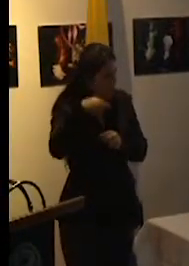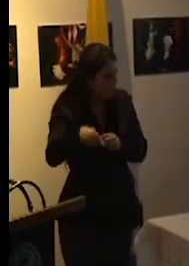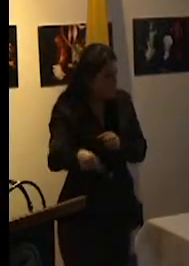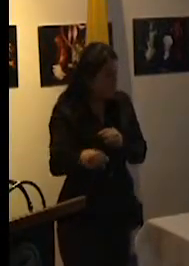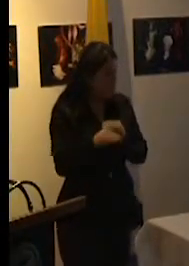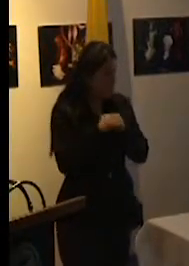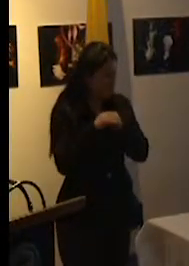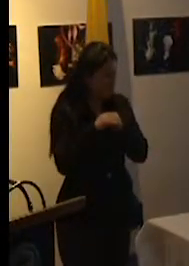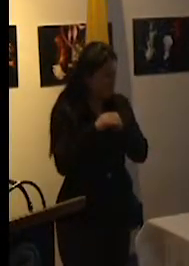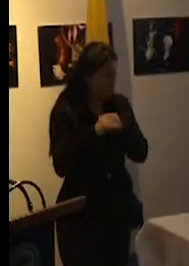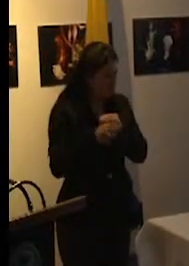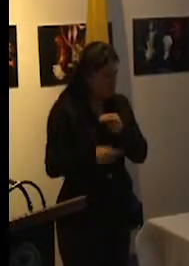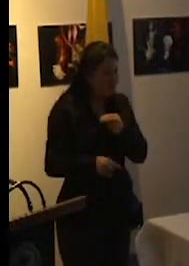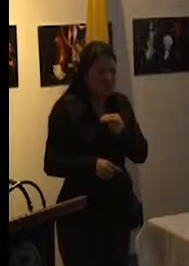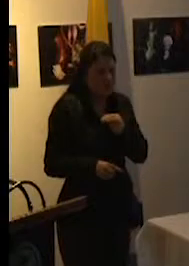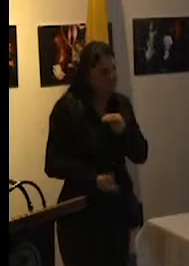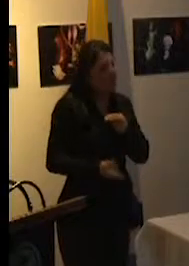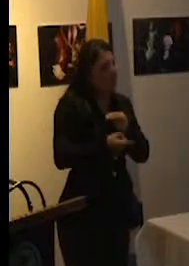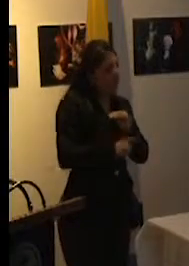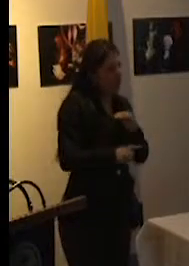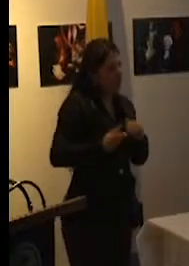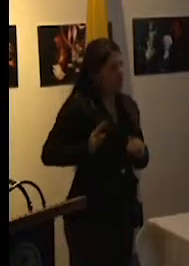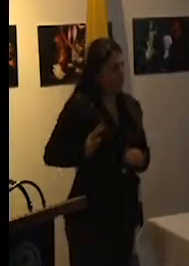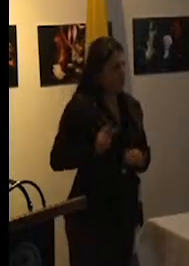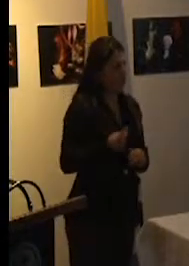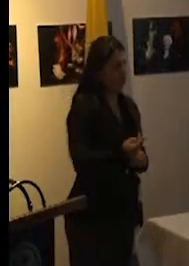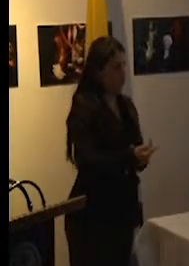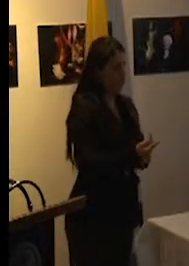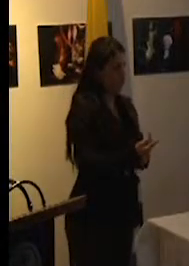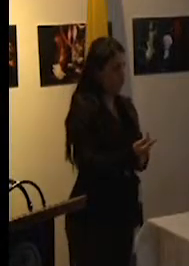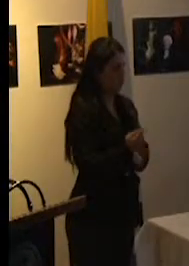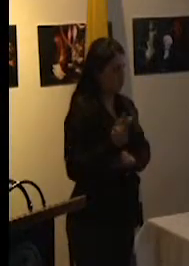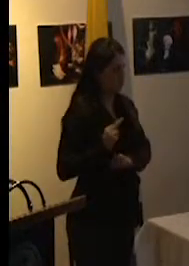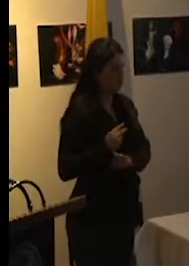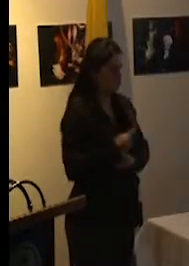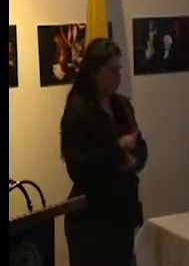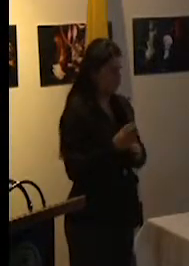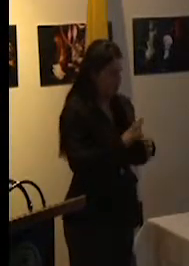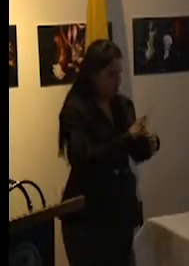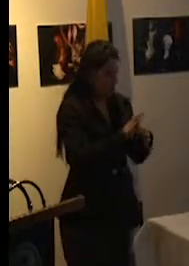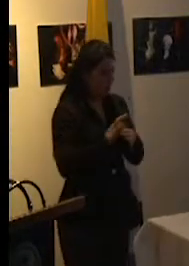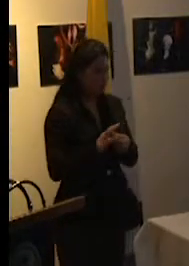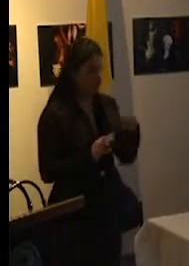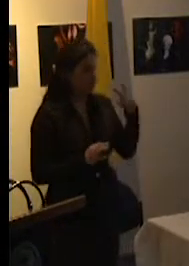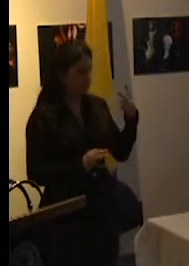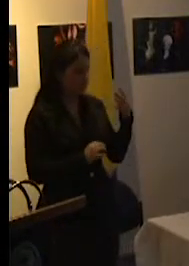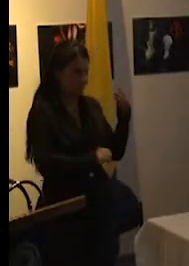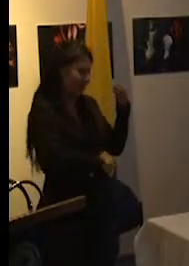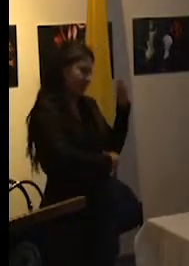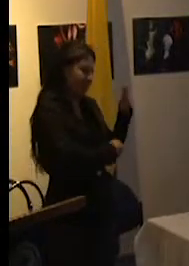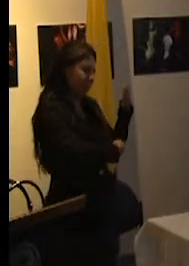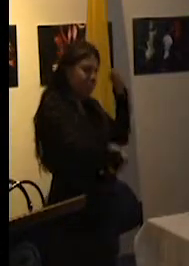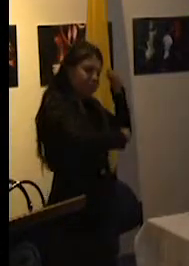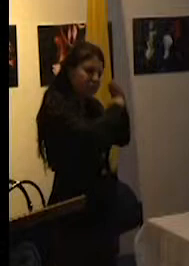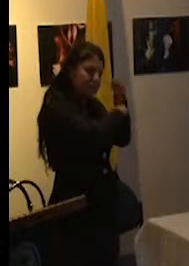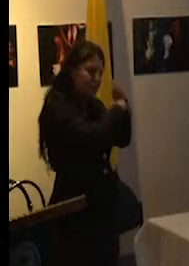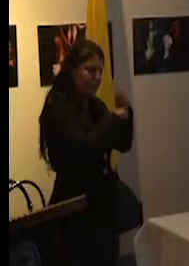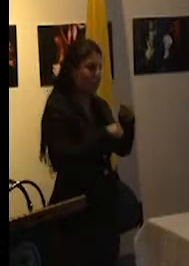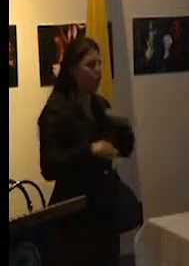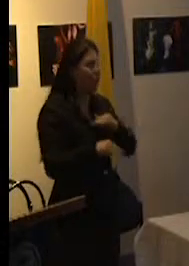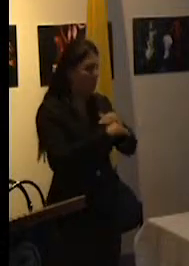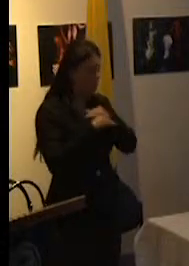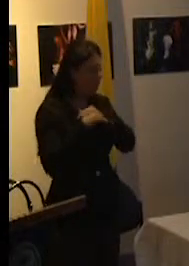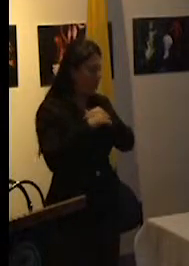sino también la evolución de la correspondencia entre los principios de igualdad